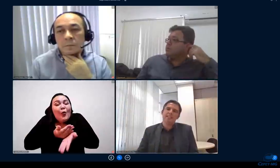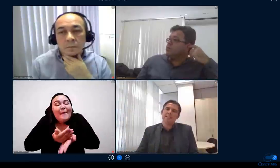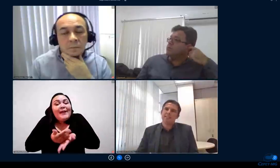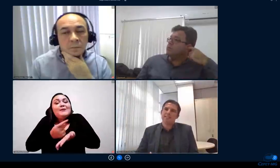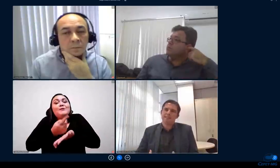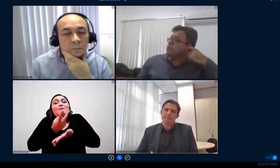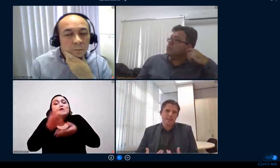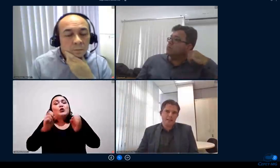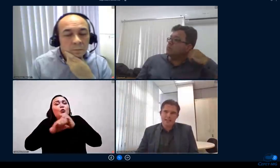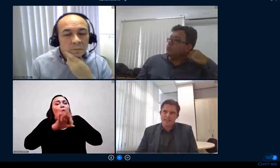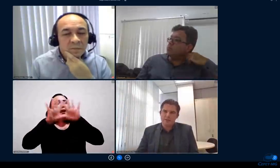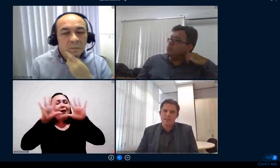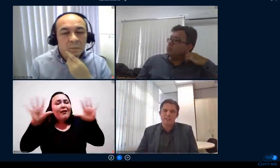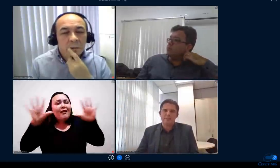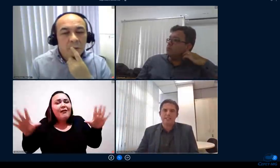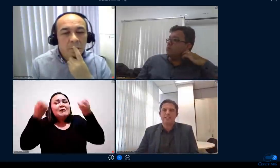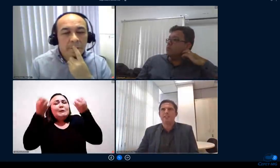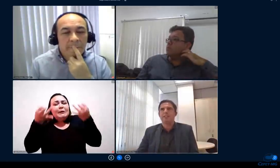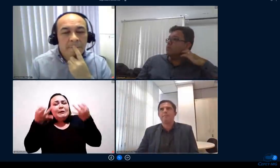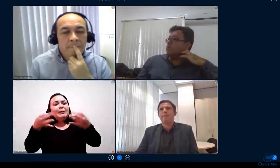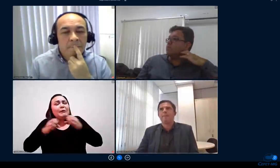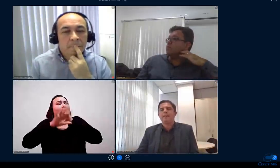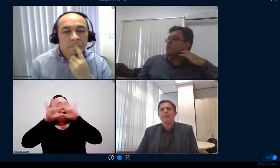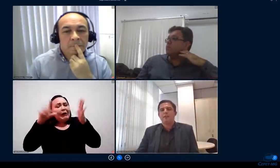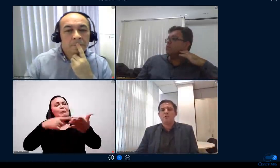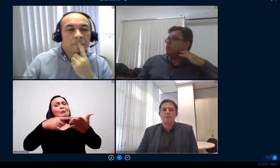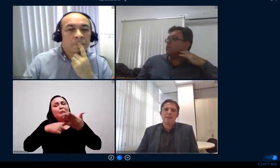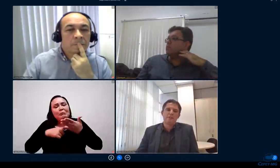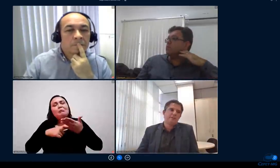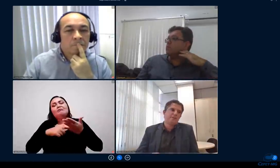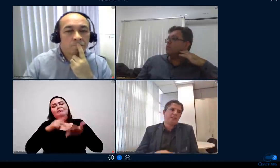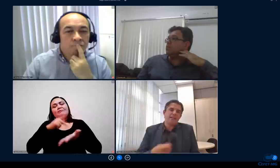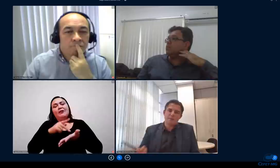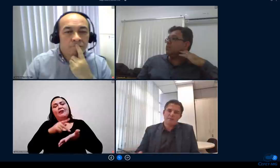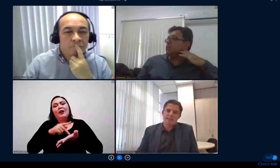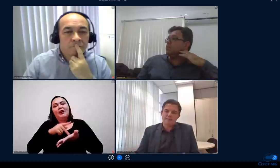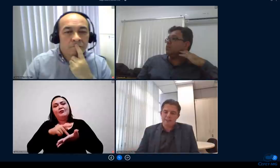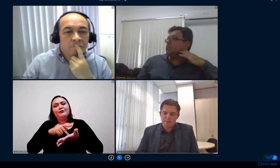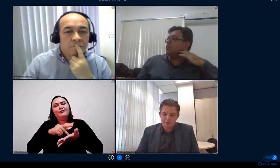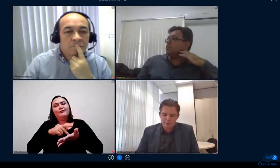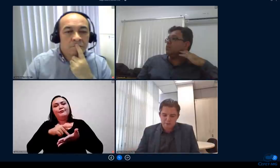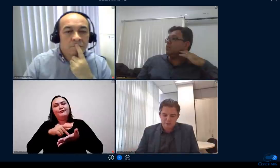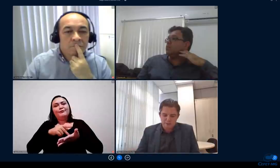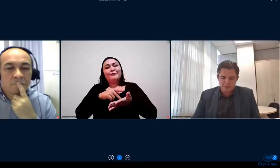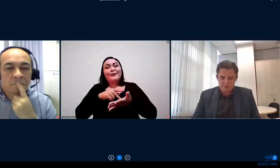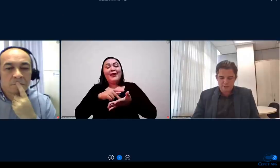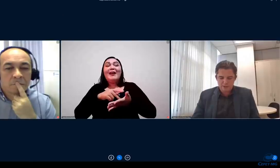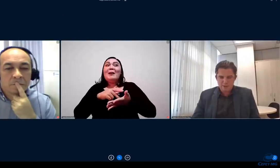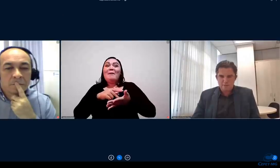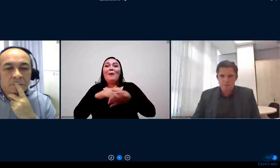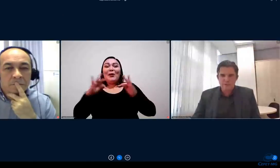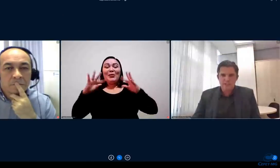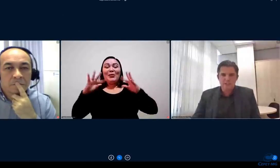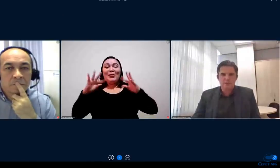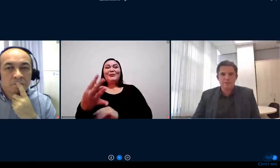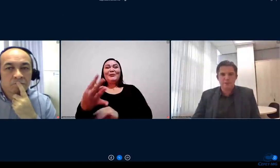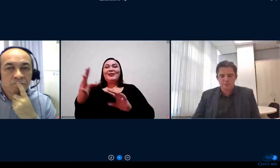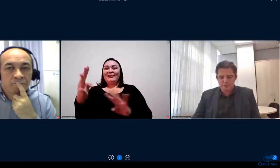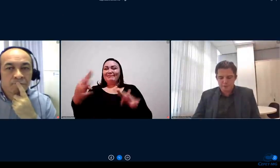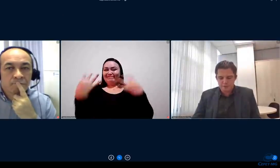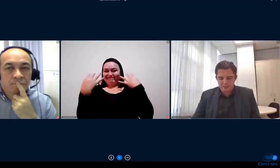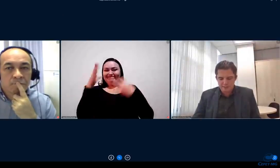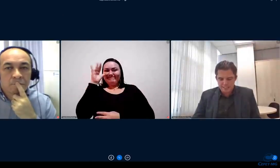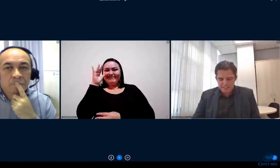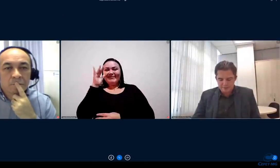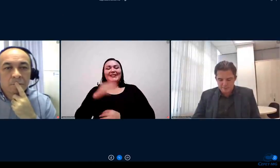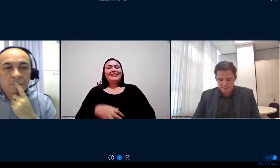sinceridade colocaram pra gente né eu confesso aqui vou falar para as pessoas que estão nos assistindo uma conversa que eu tive